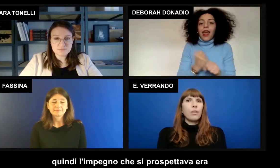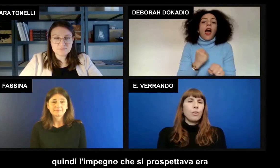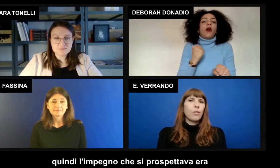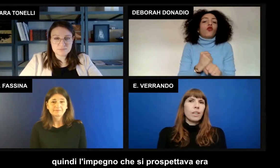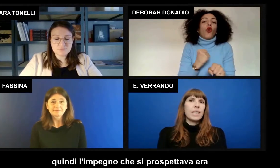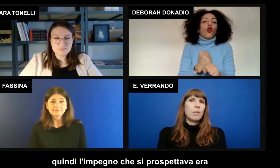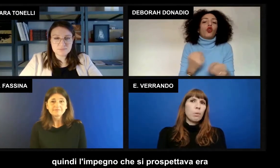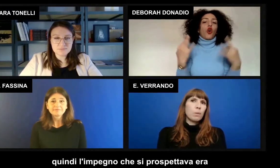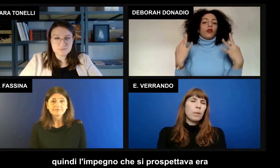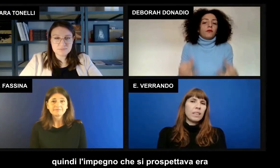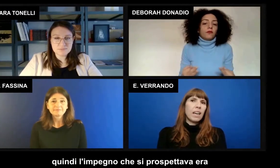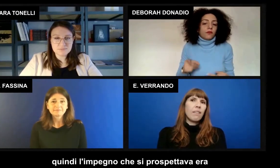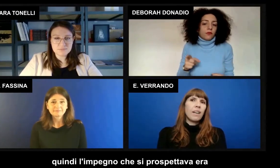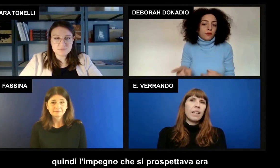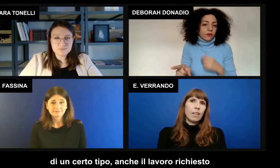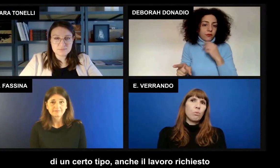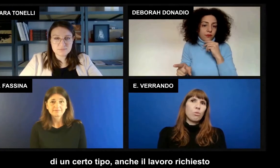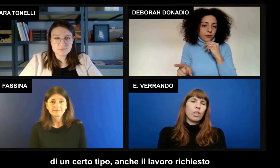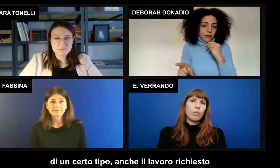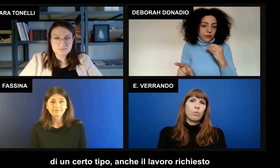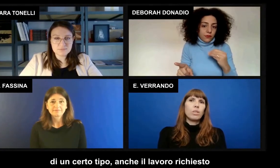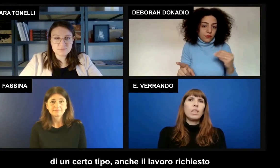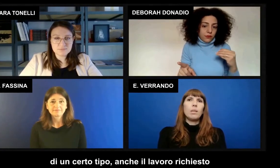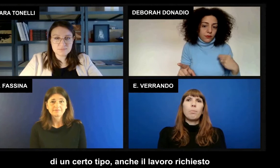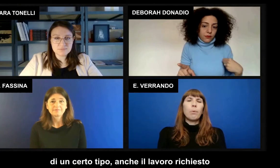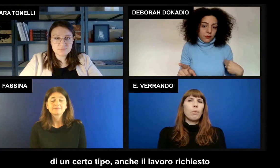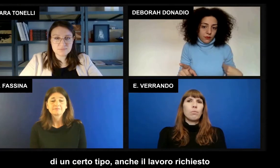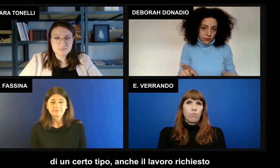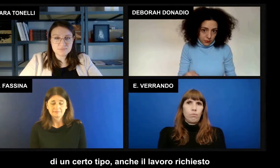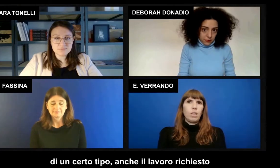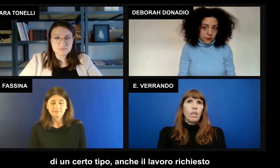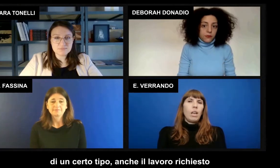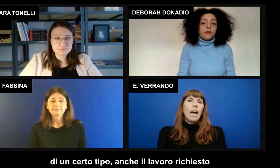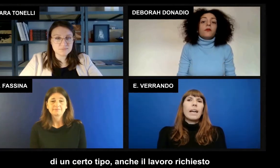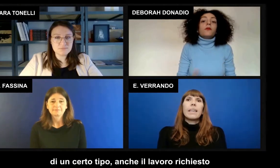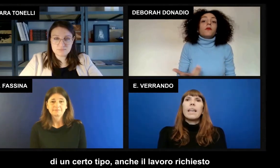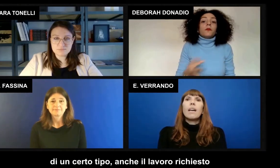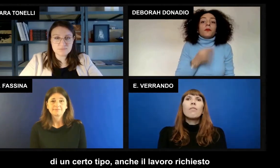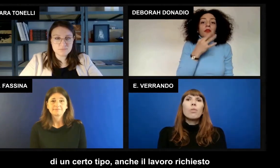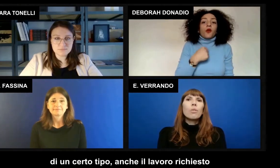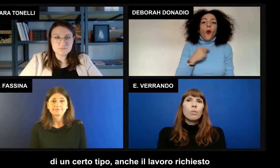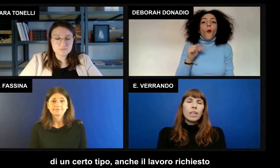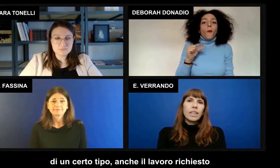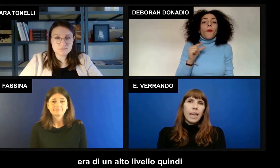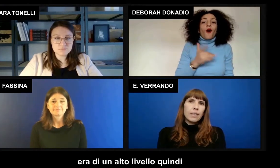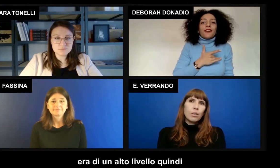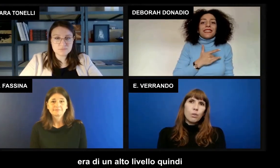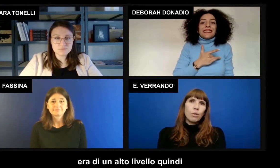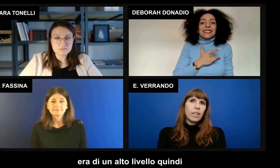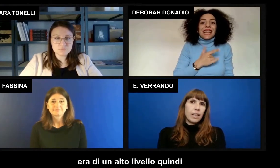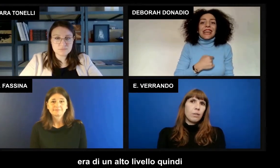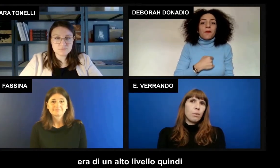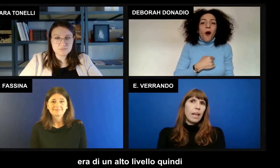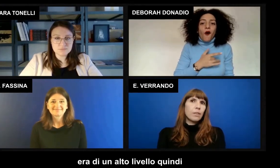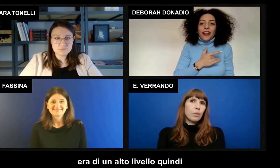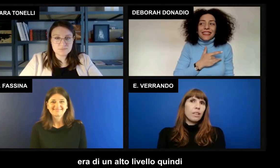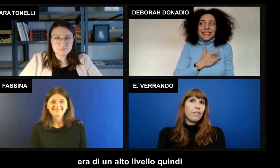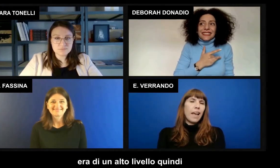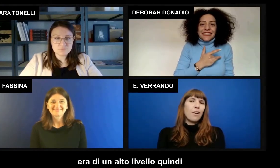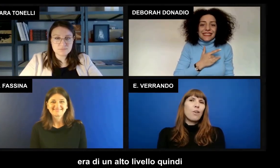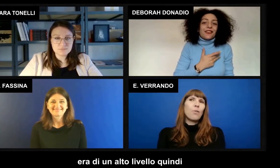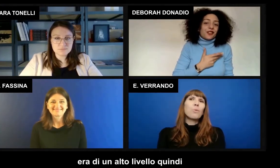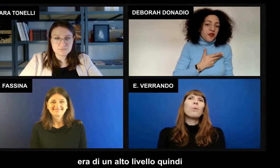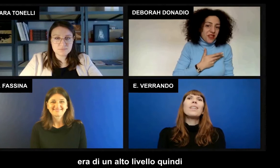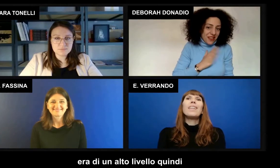'impegno che si prospettava era di un certo tipo. Anche il lavoro richiesto era di un alto